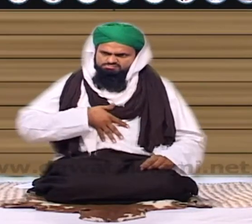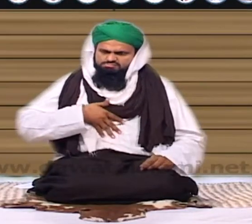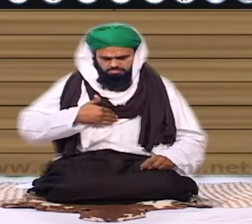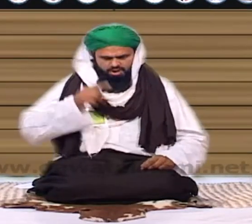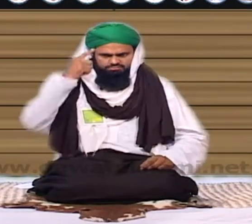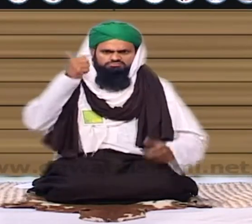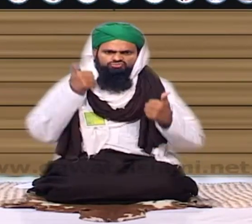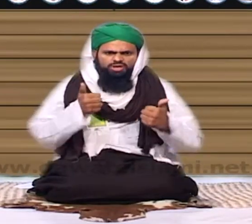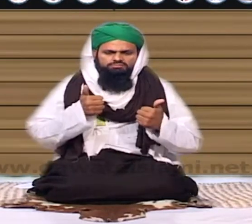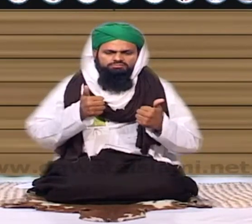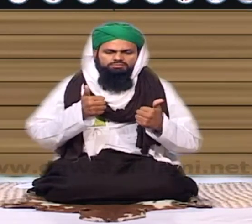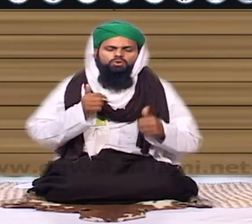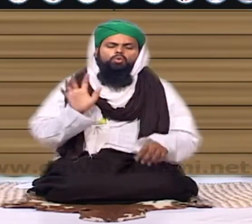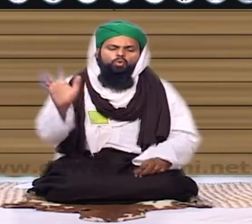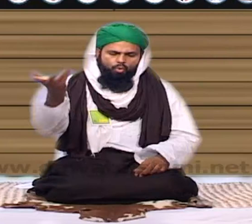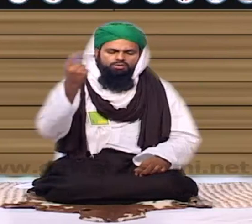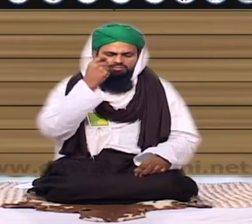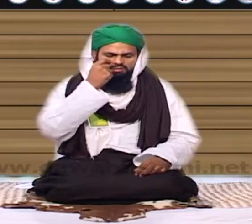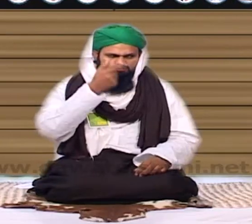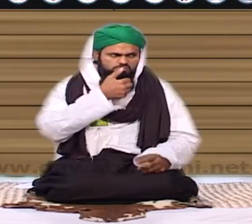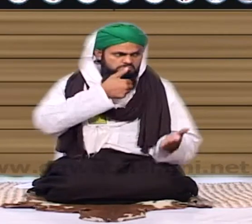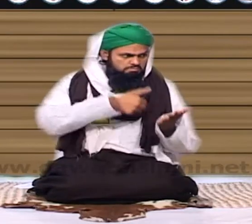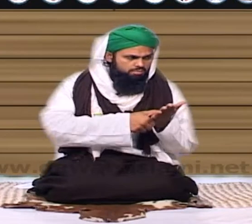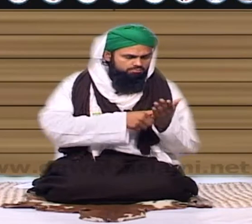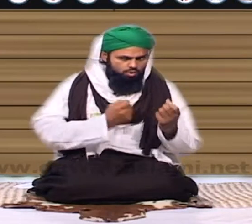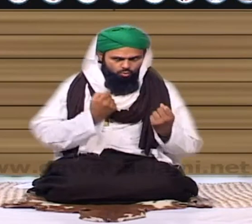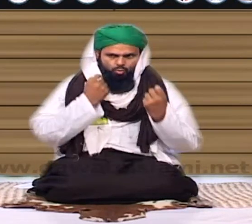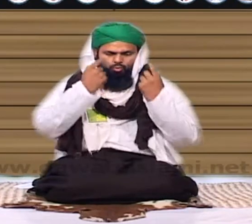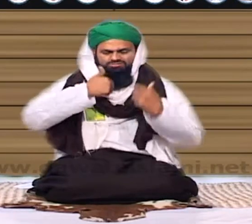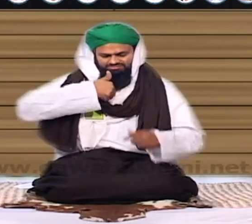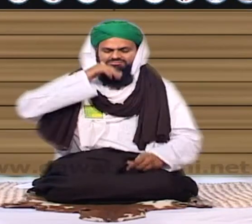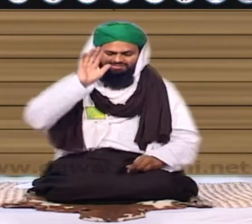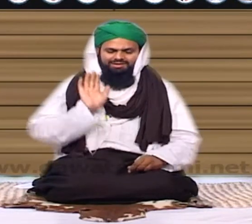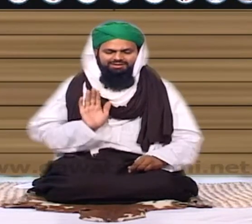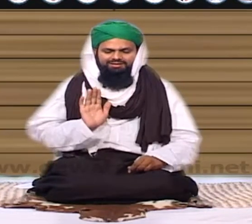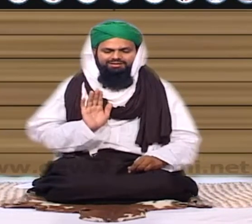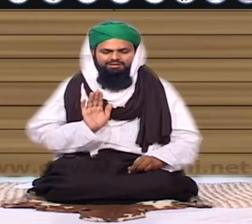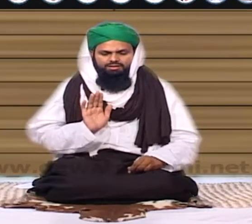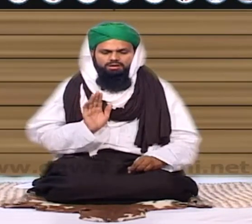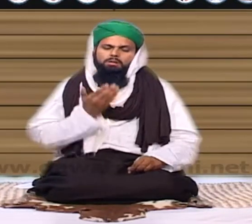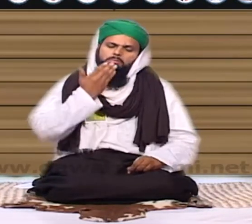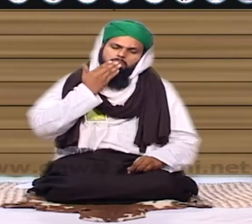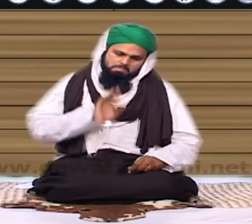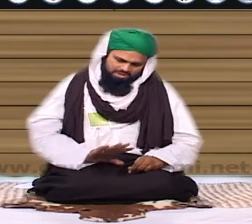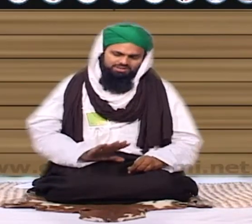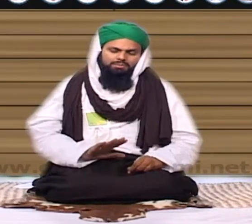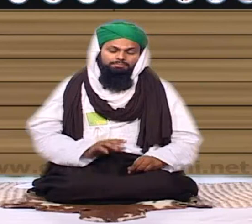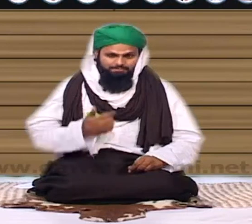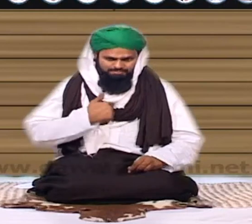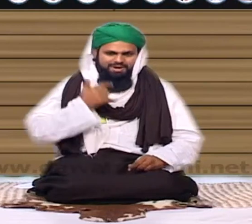جاہل کہتا ہے میں تو ہشیار ہوں یعنی اگر مجھے کوئی جاہل کہہ دے تو مجھے ناغوار گزرے اس کے معنی